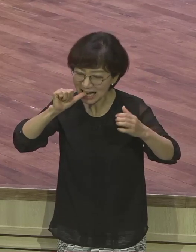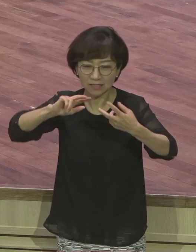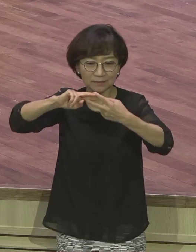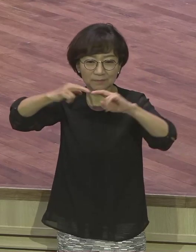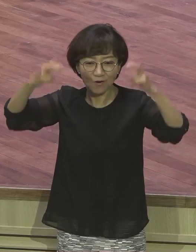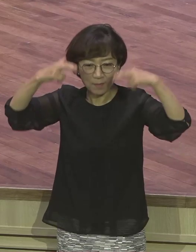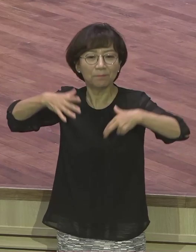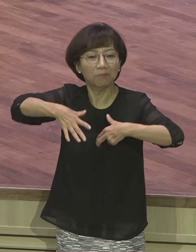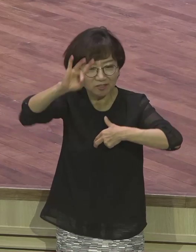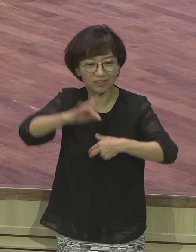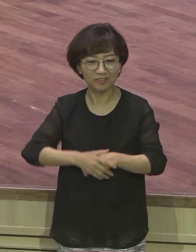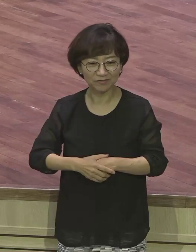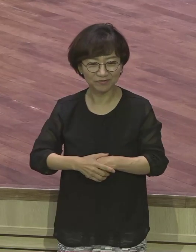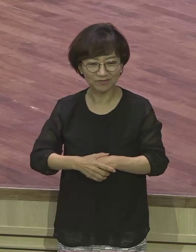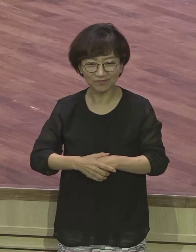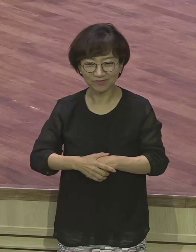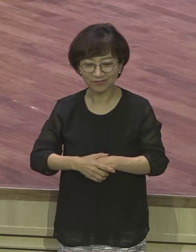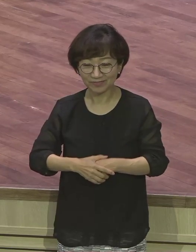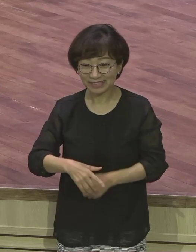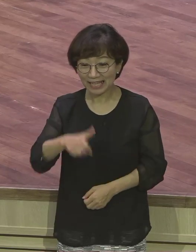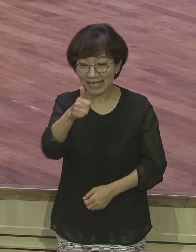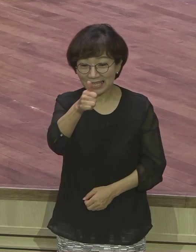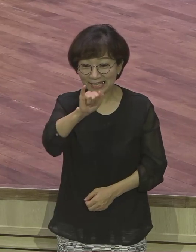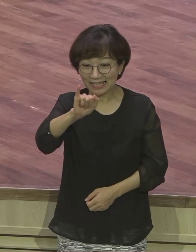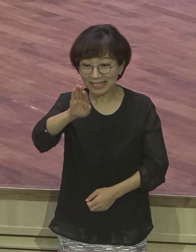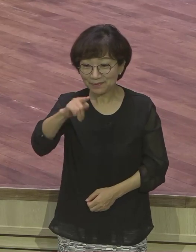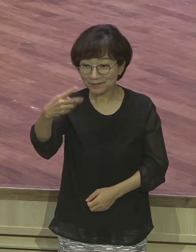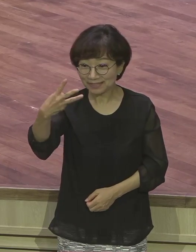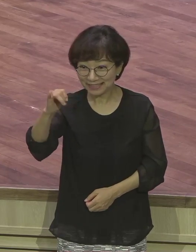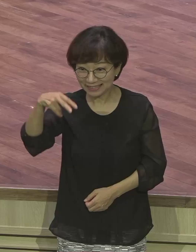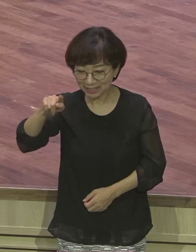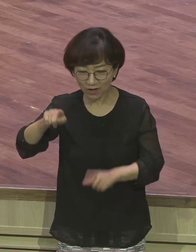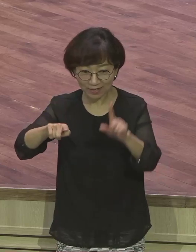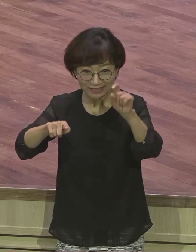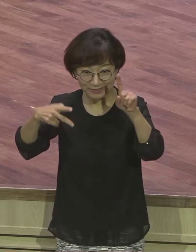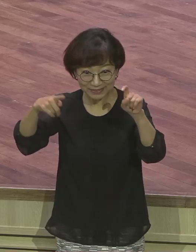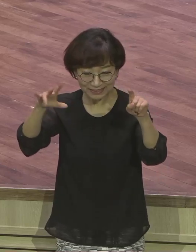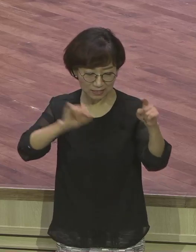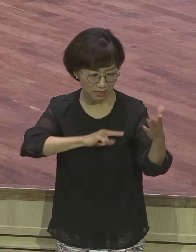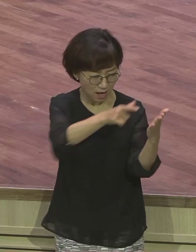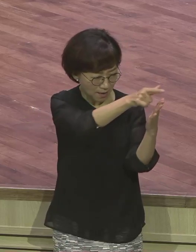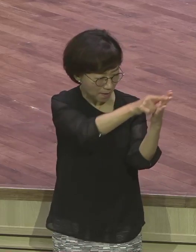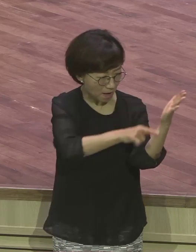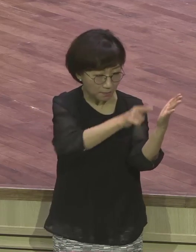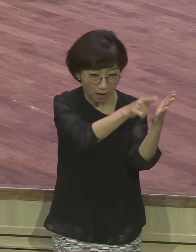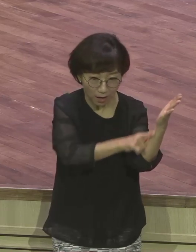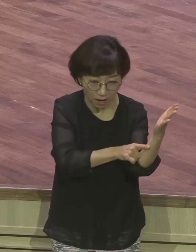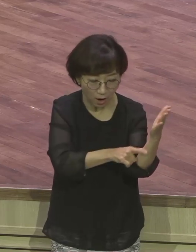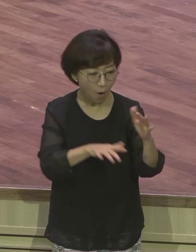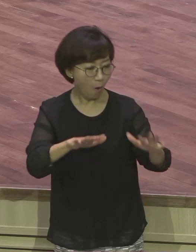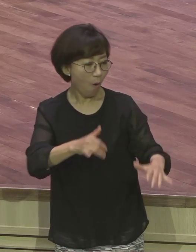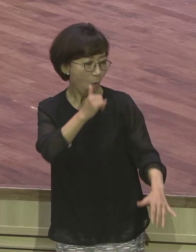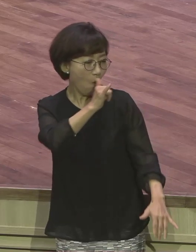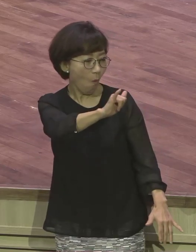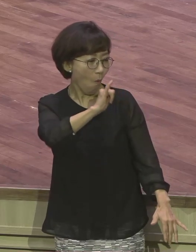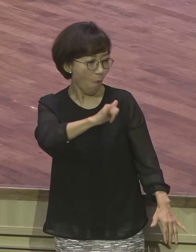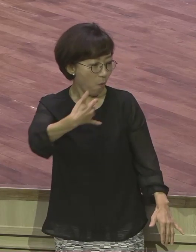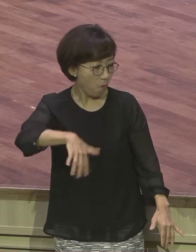11장에 나오는 믿음의 챔피언들을 보면 전부 다 고난의 강철 멸류관을 통해서 영광의 황금 멸류관을 썼어요 노